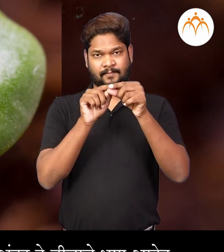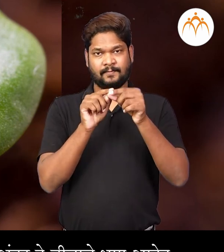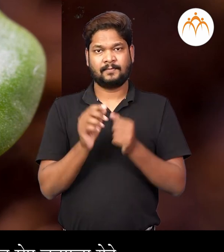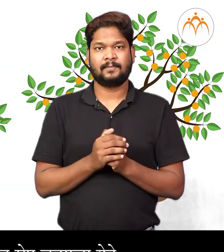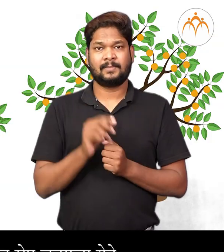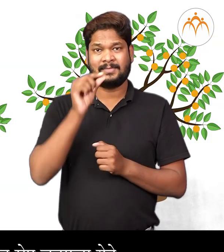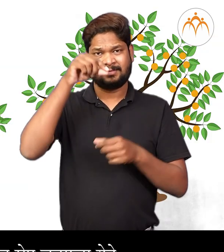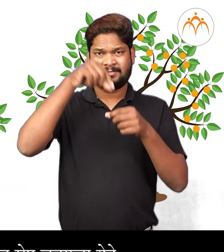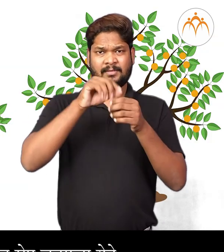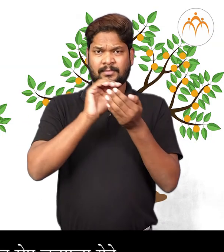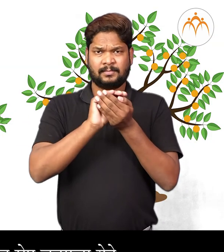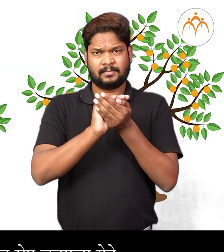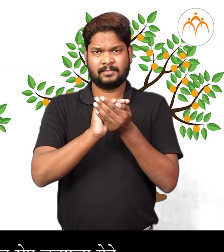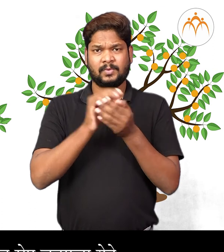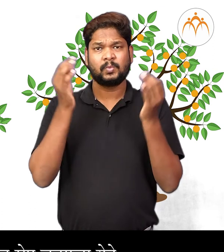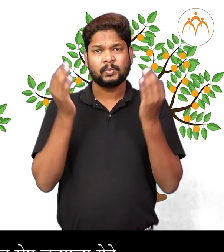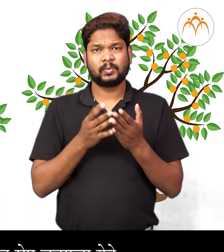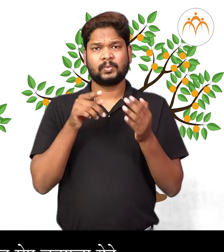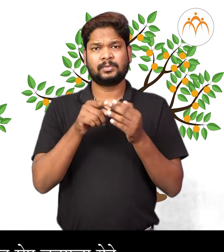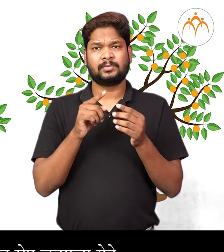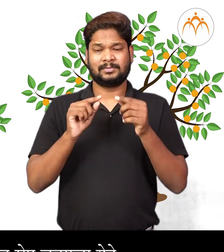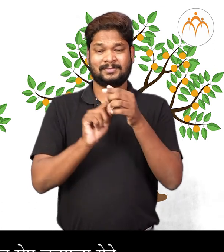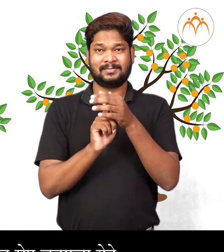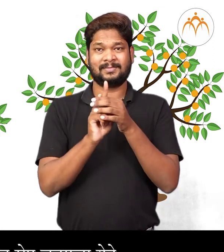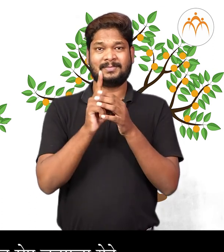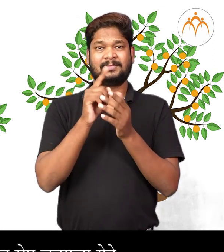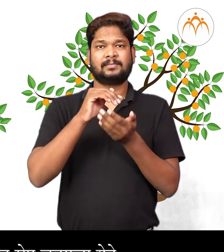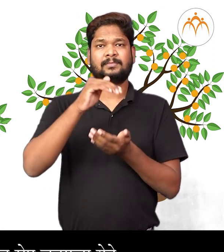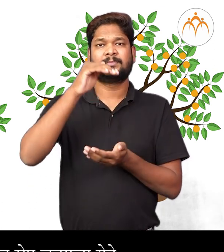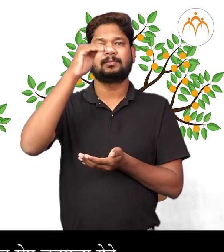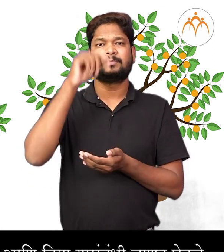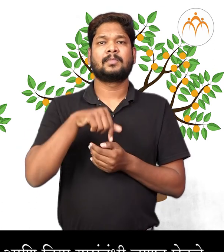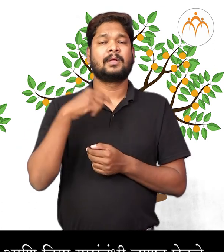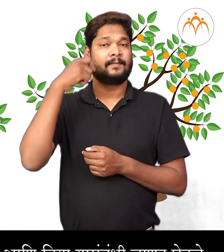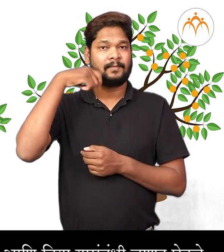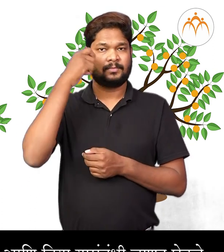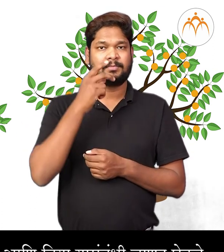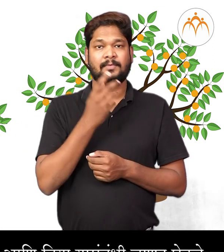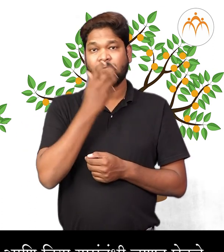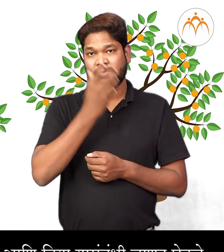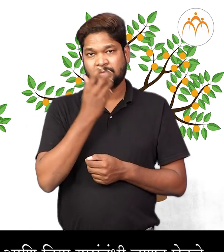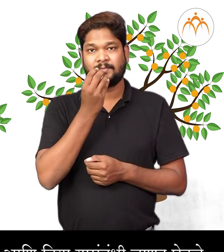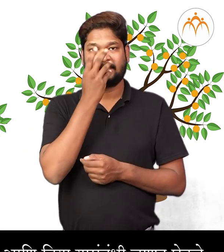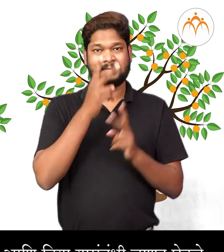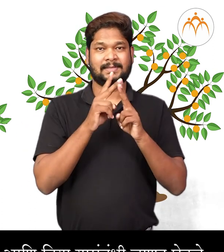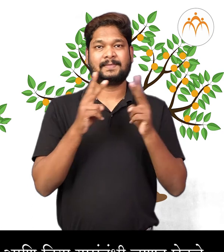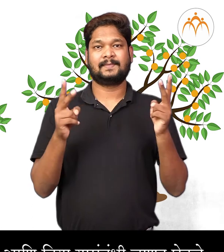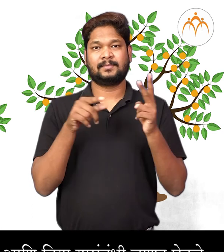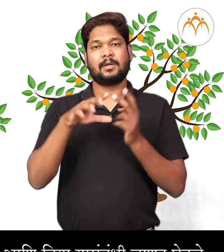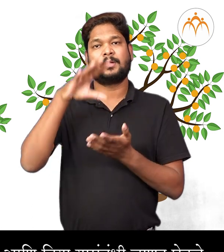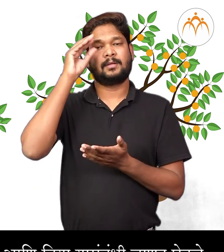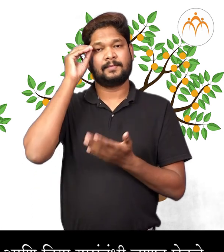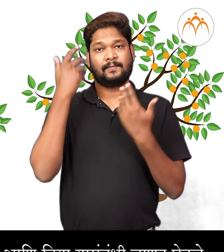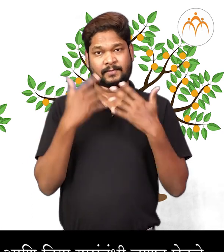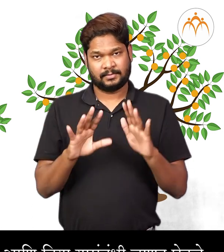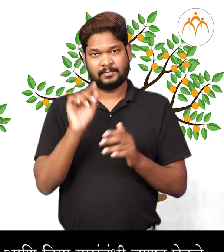बीचा रुस्ताद आणि नविन रोब जन्माल आएते। आज या विडियो मदून तुमी फुल, फळ आणि